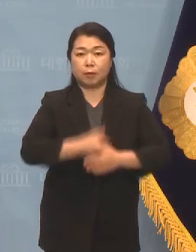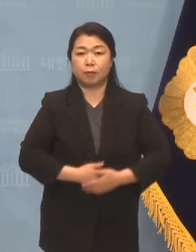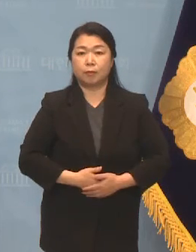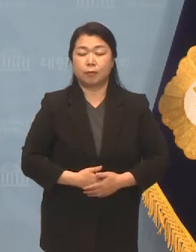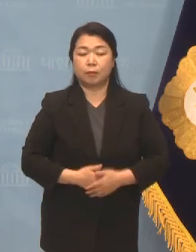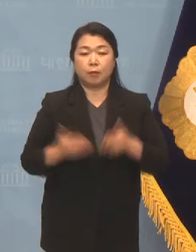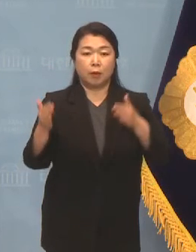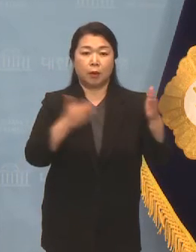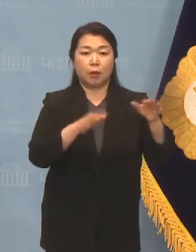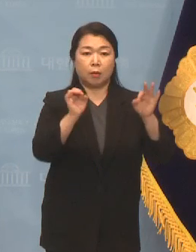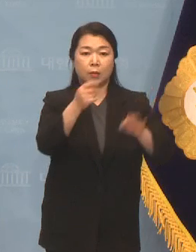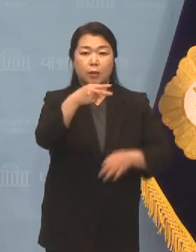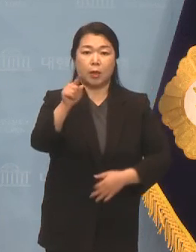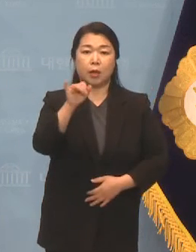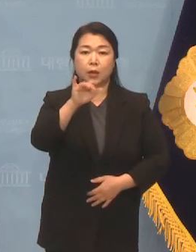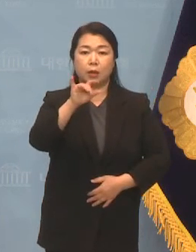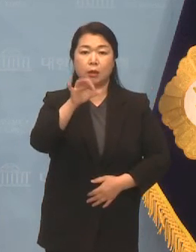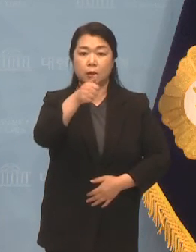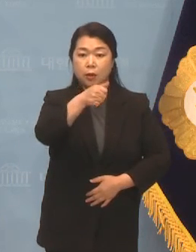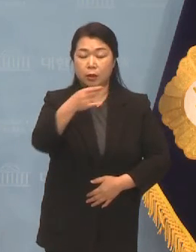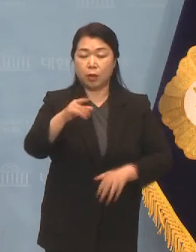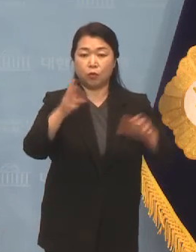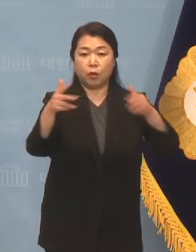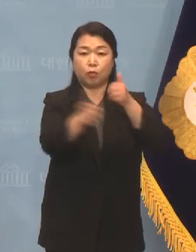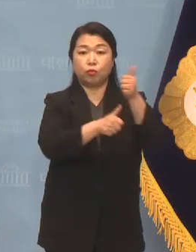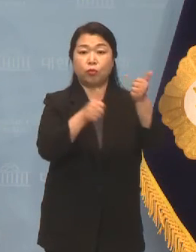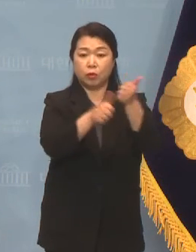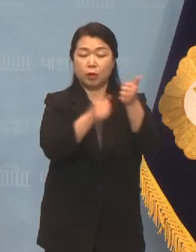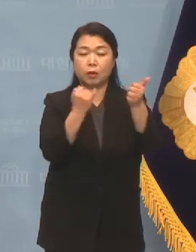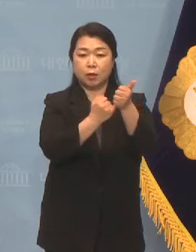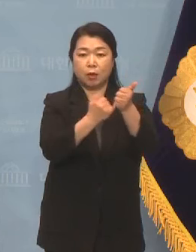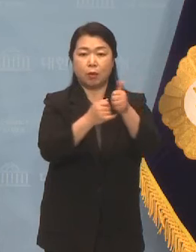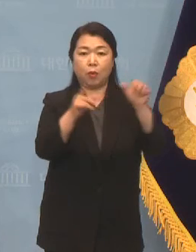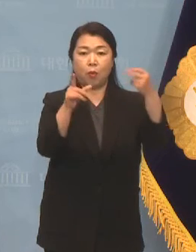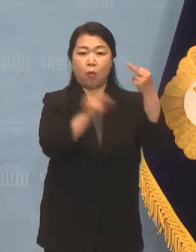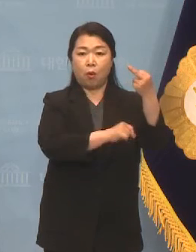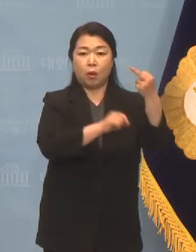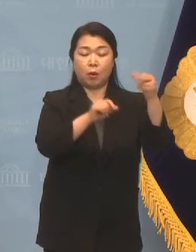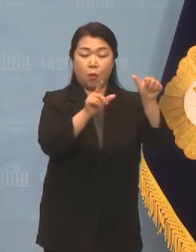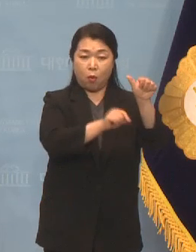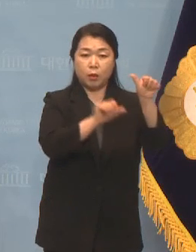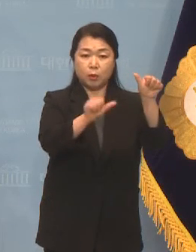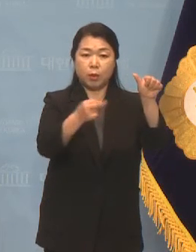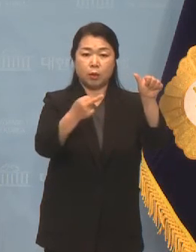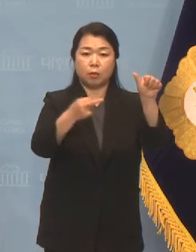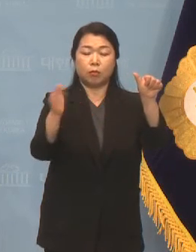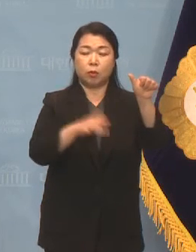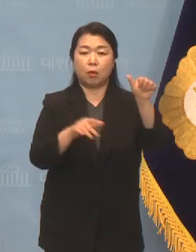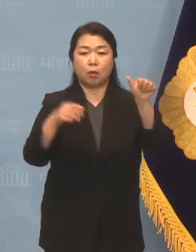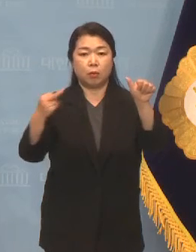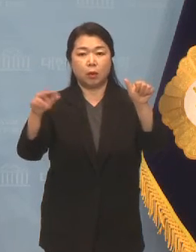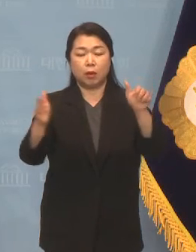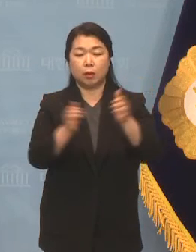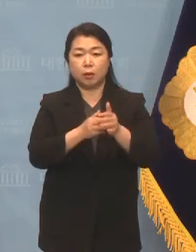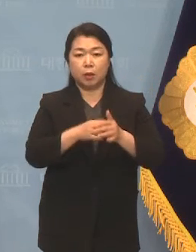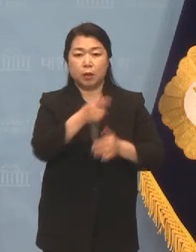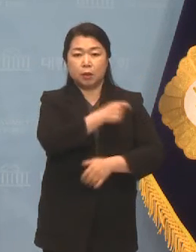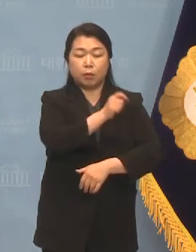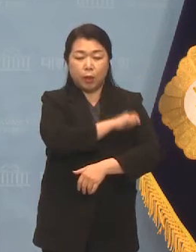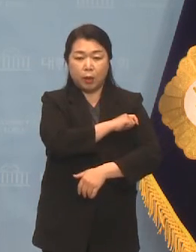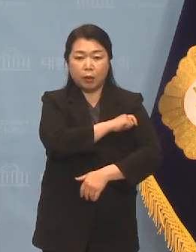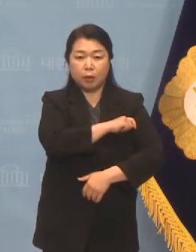다음 김상희 국회 부의장은 5월 12일부터 20일까지 스페인 포르투갈을 순방합니다.